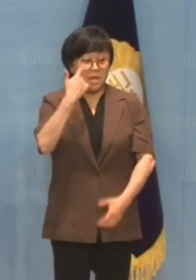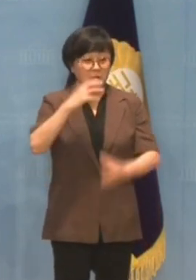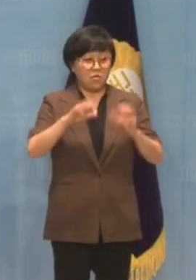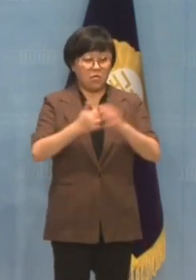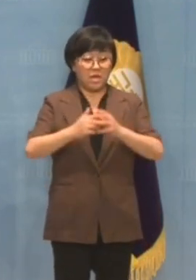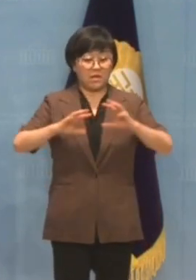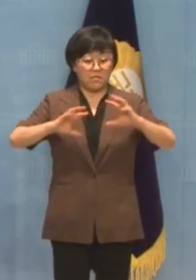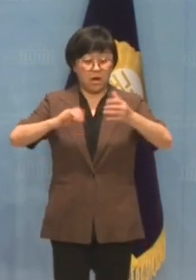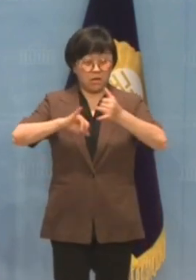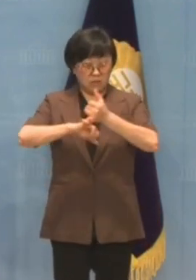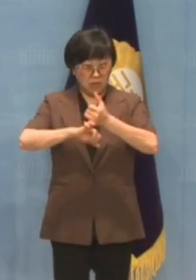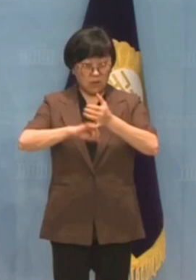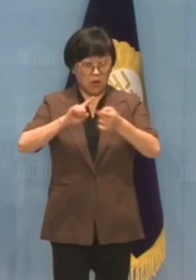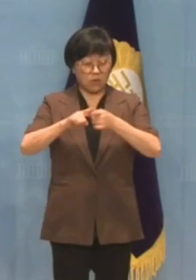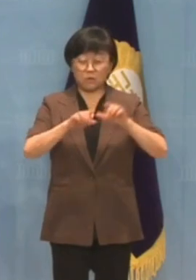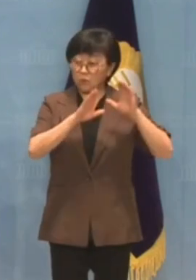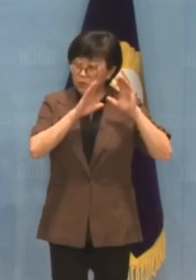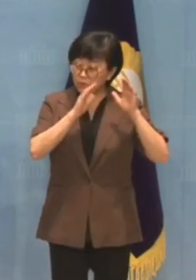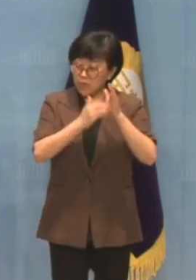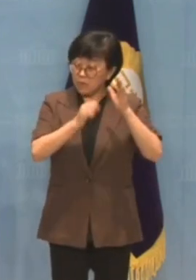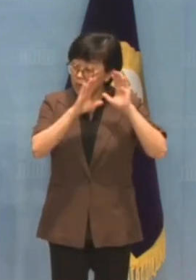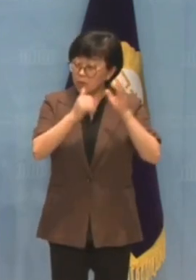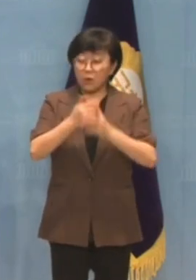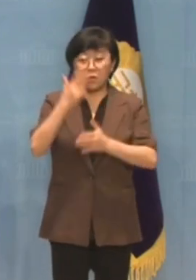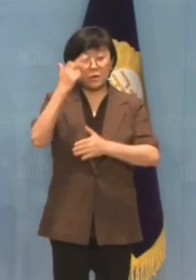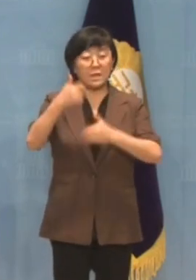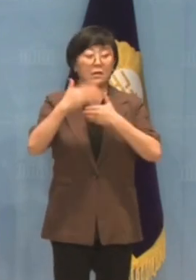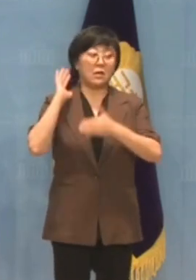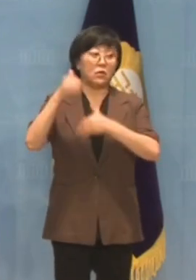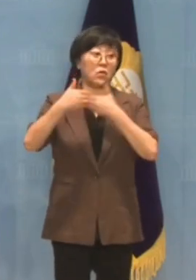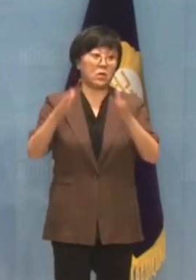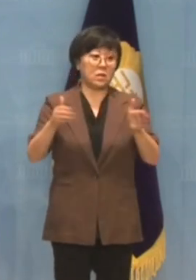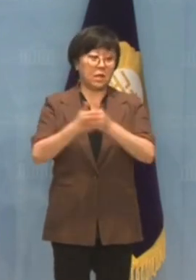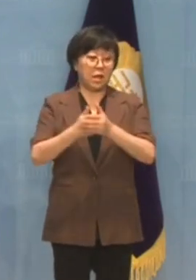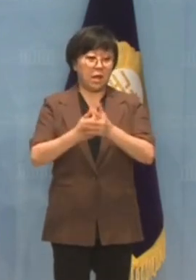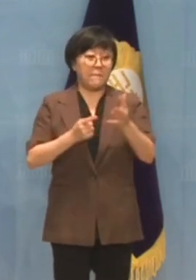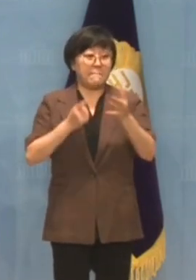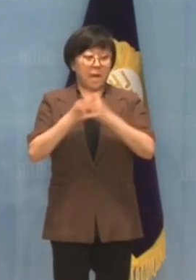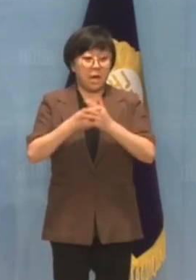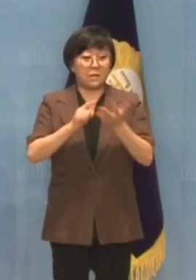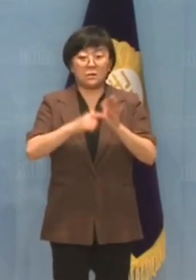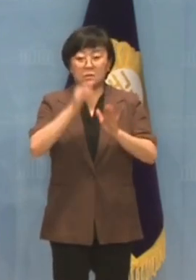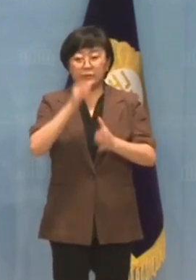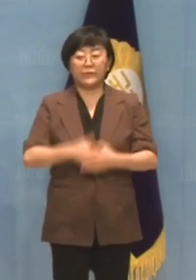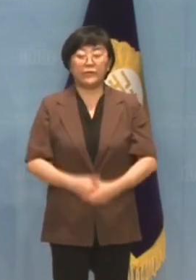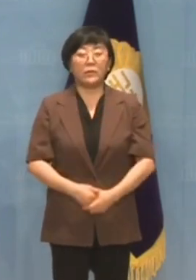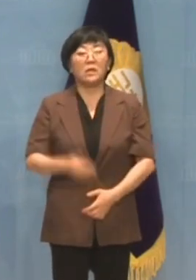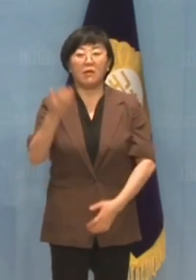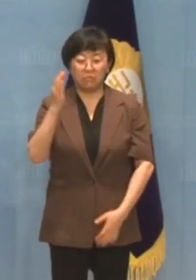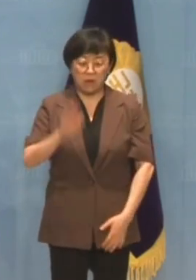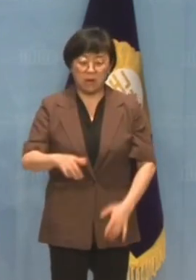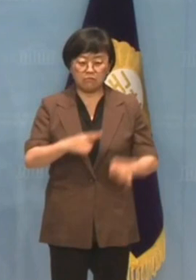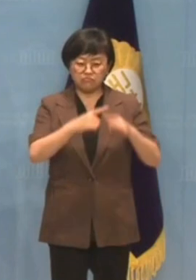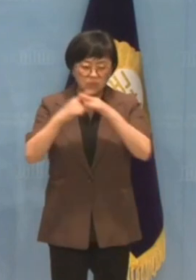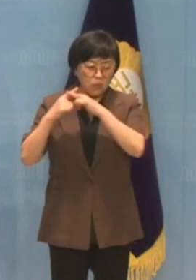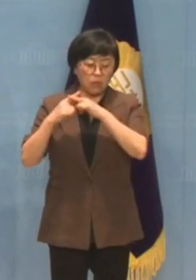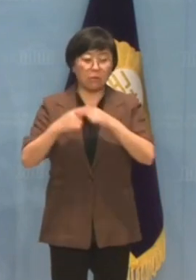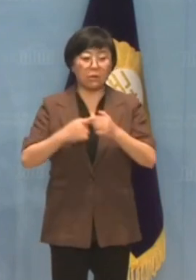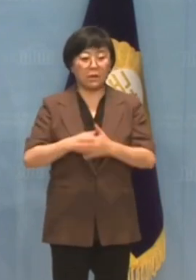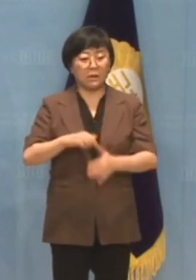우방국을 도청하고 있었고 용산 대통령실도 도청에 노출된 정황이 드러났습니다 그런데 무조건